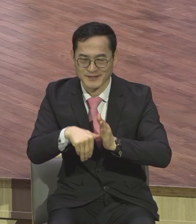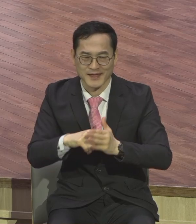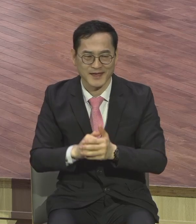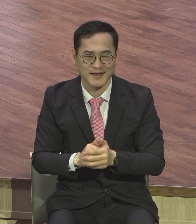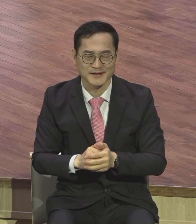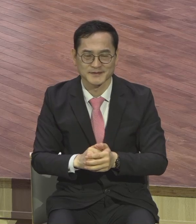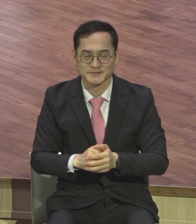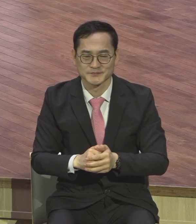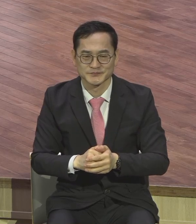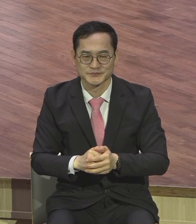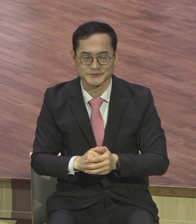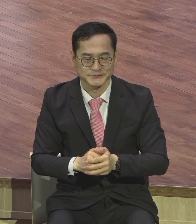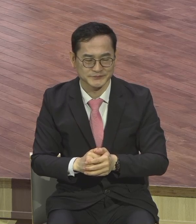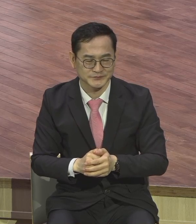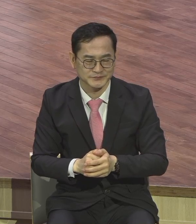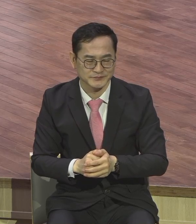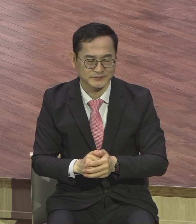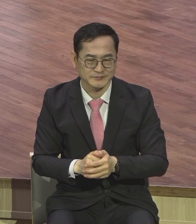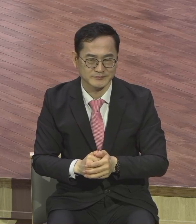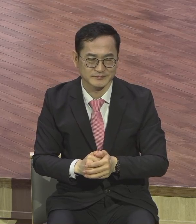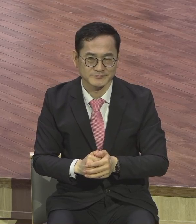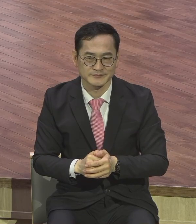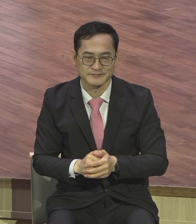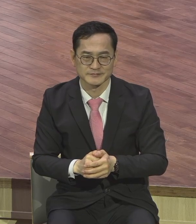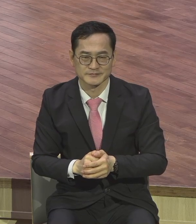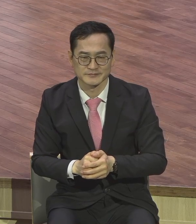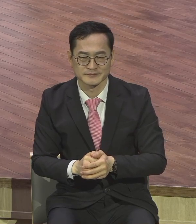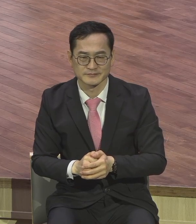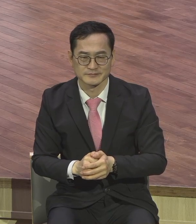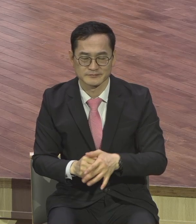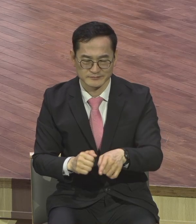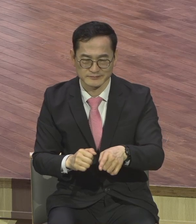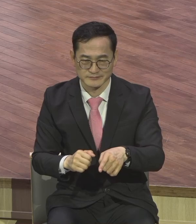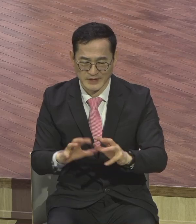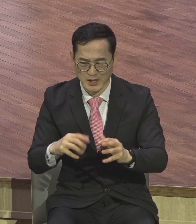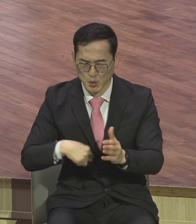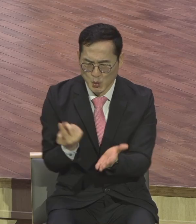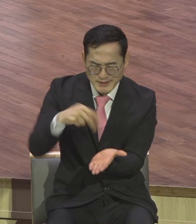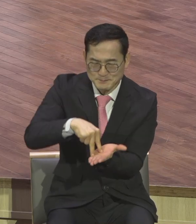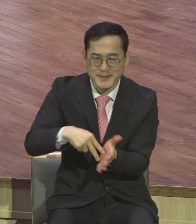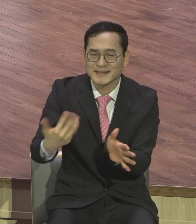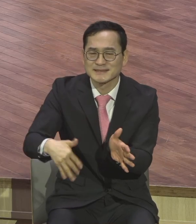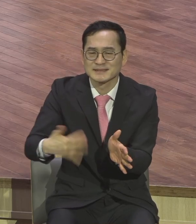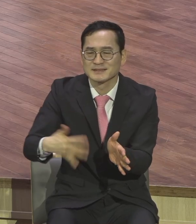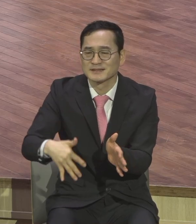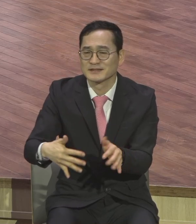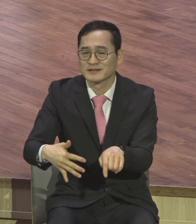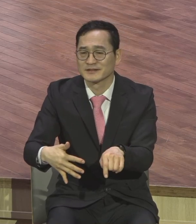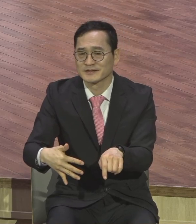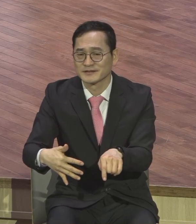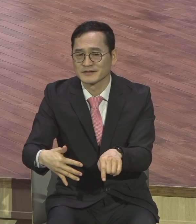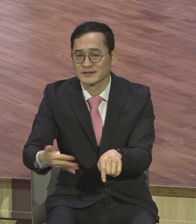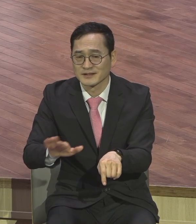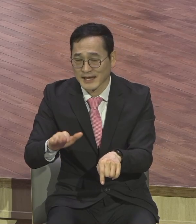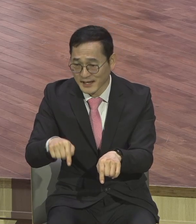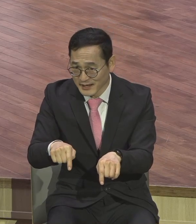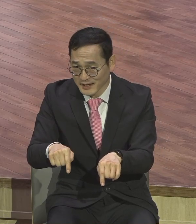이때 완전한 독립은 하지 못했지만 거의 독립에 가까울 정도로 이스라엘을 이끌었던